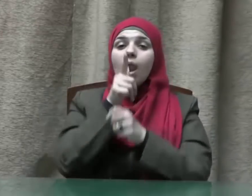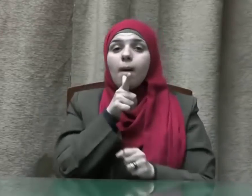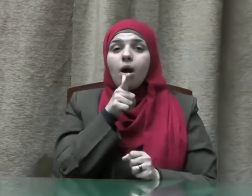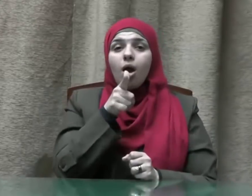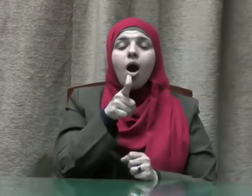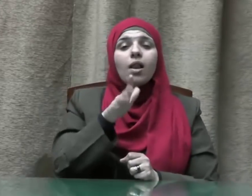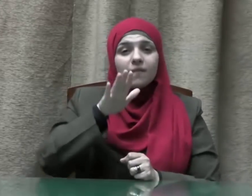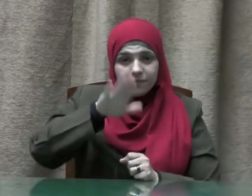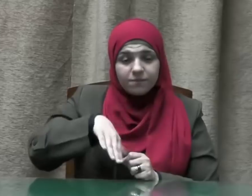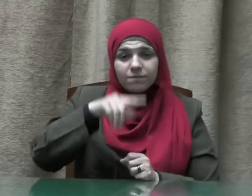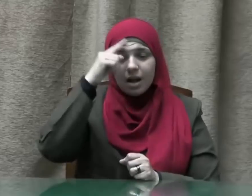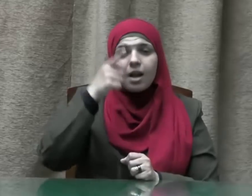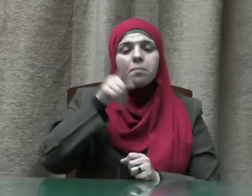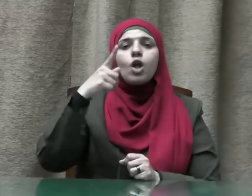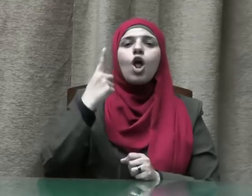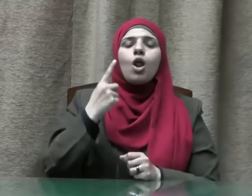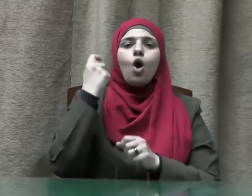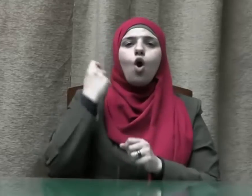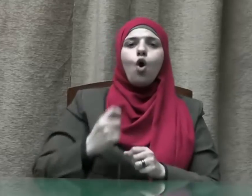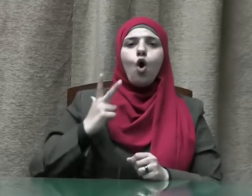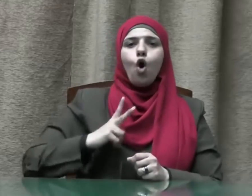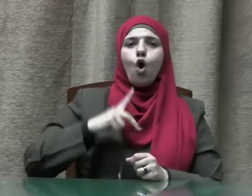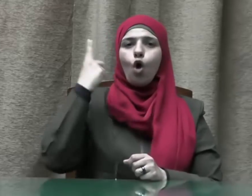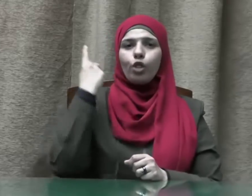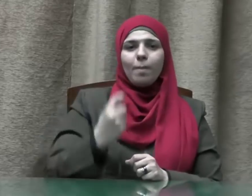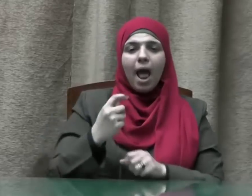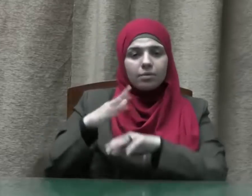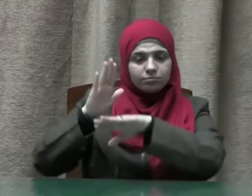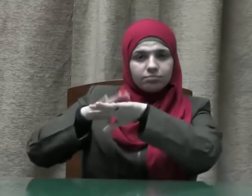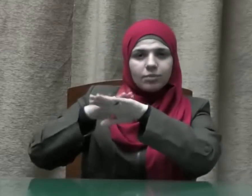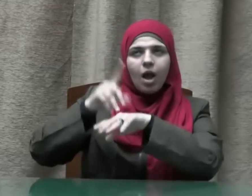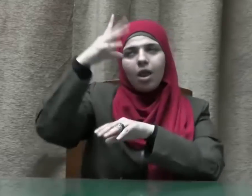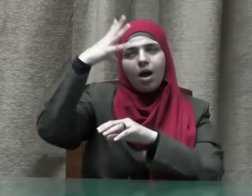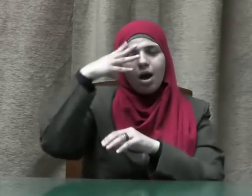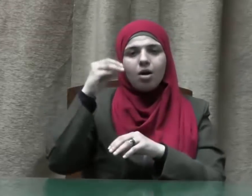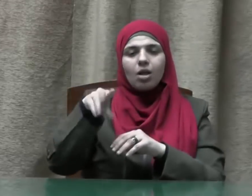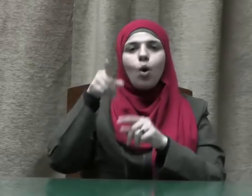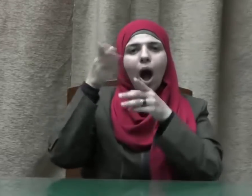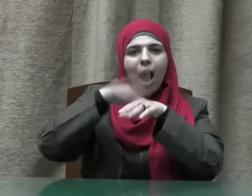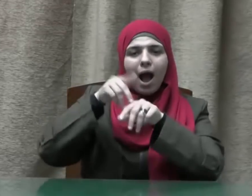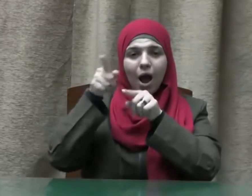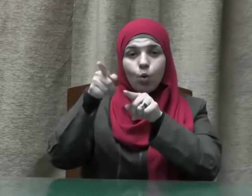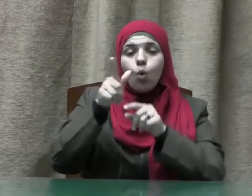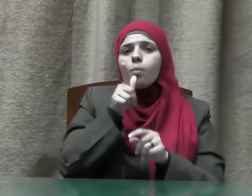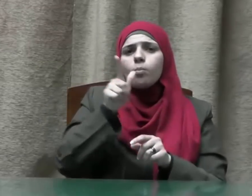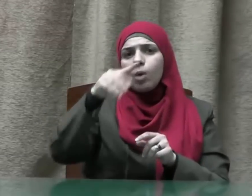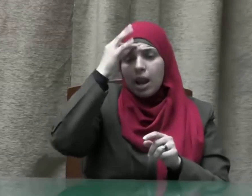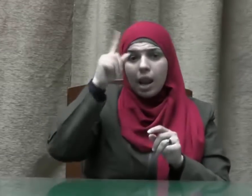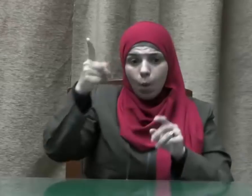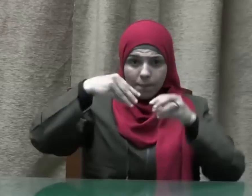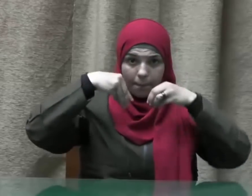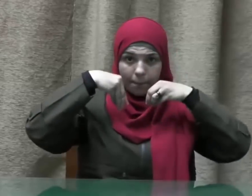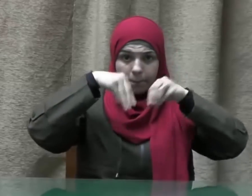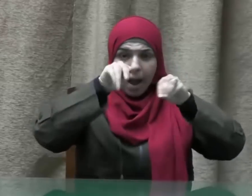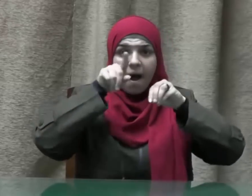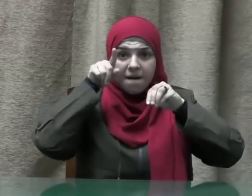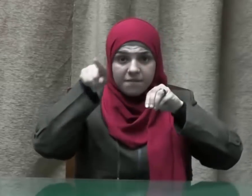لعثمان بن عفان رضي الله عنه إذا ابتعت فكتل وإذا